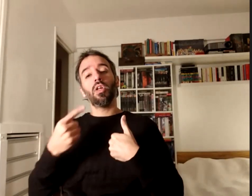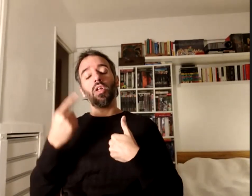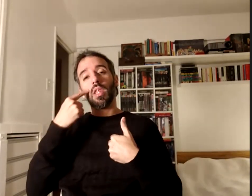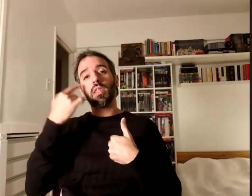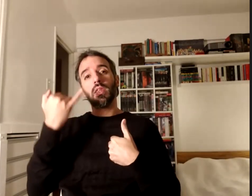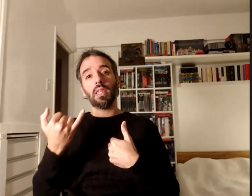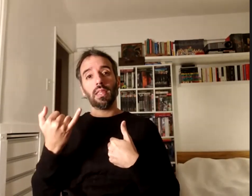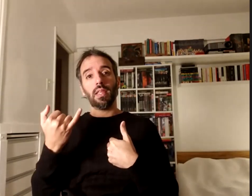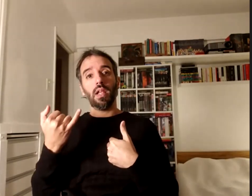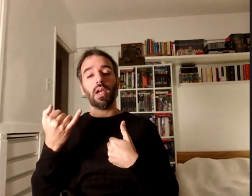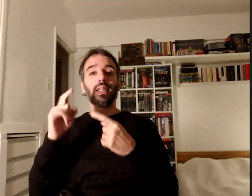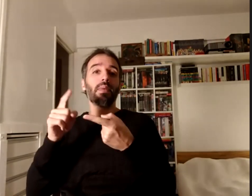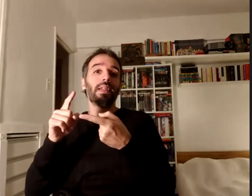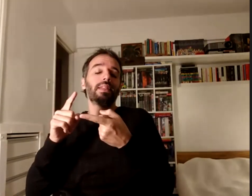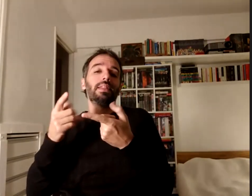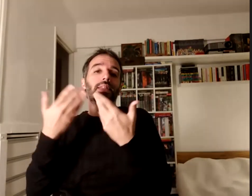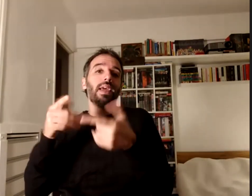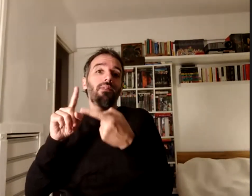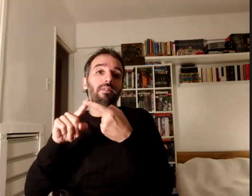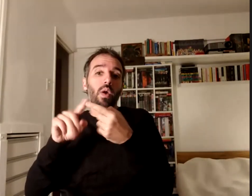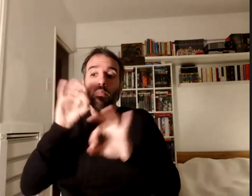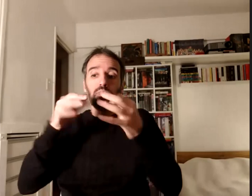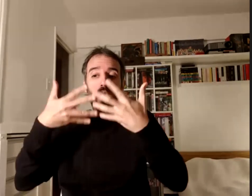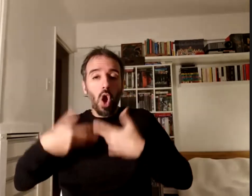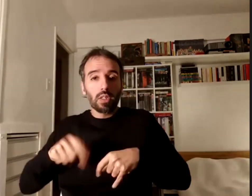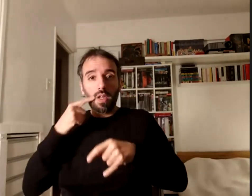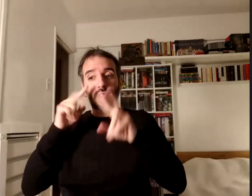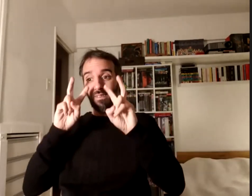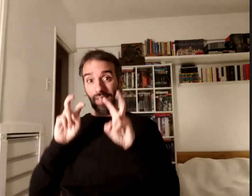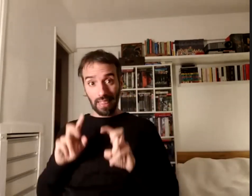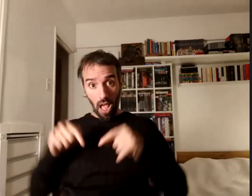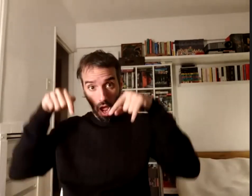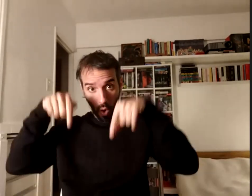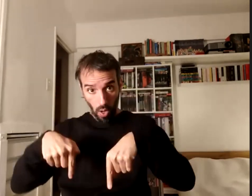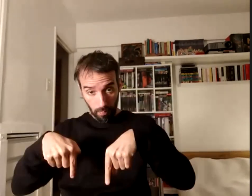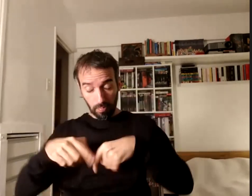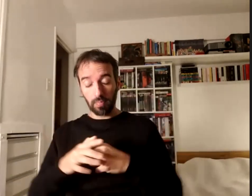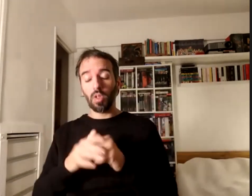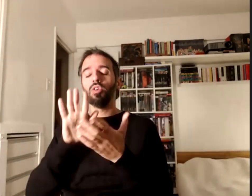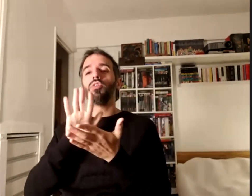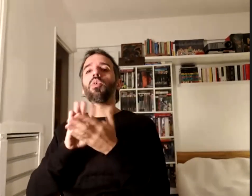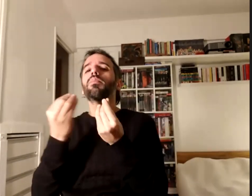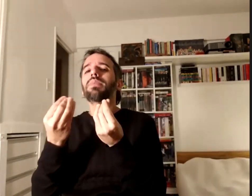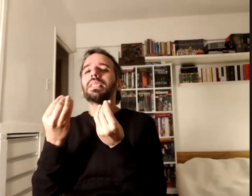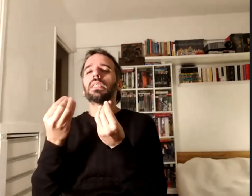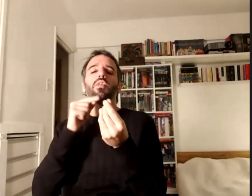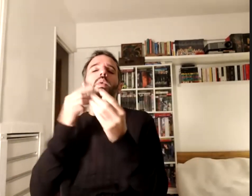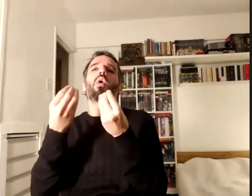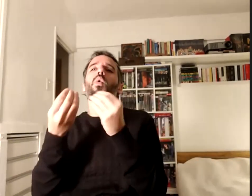vincula a nuestros proyectos de investigación actual tiene que ver con las formas en que los propios